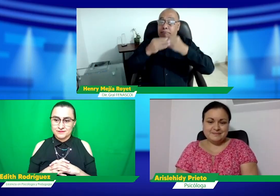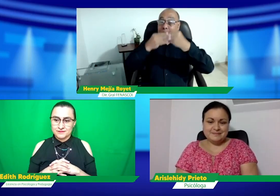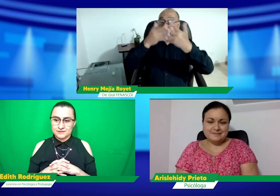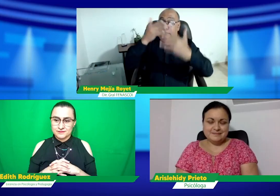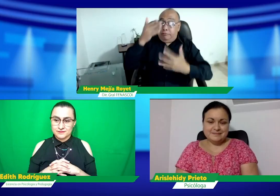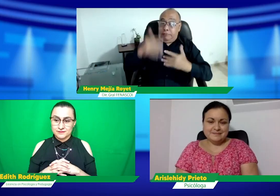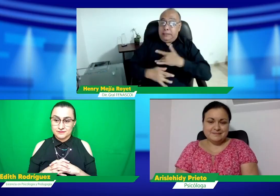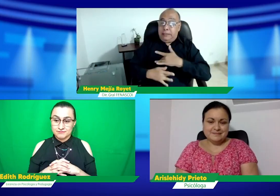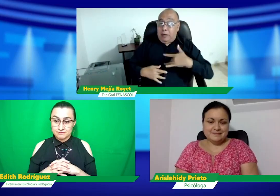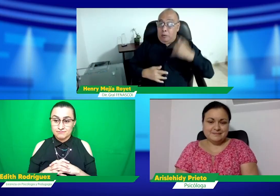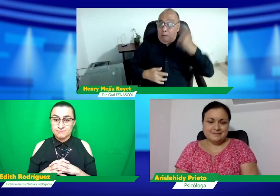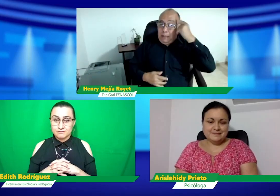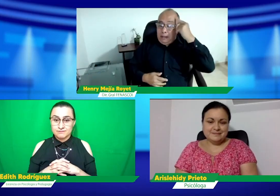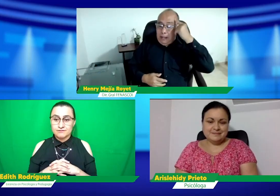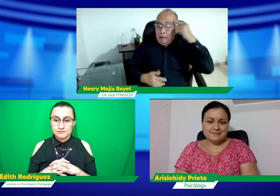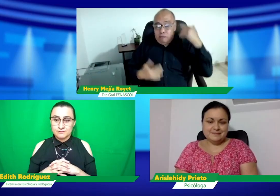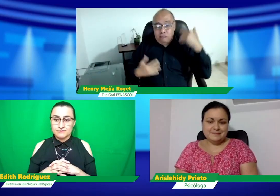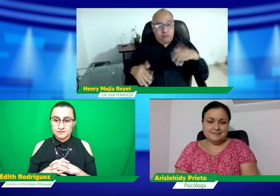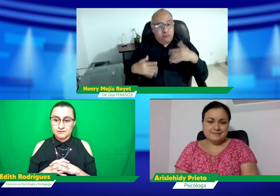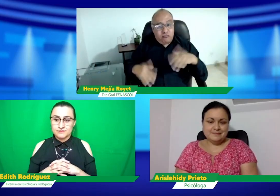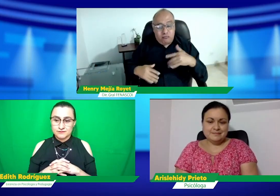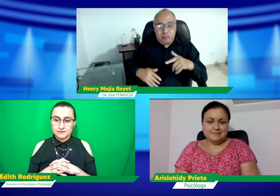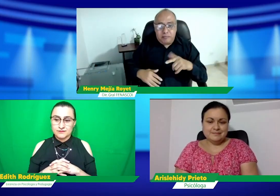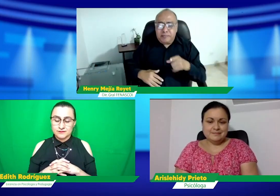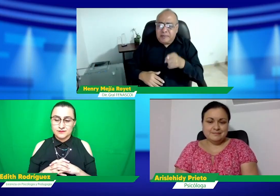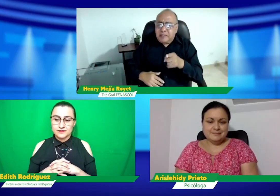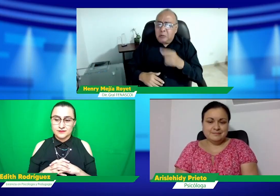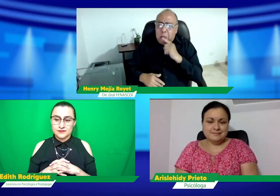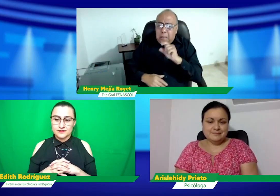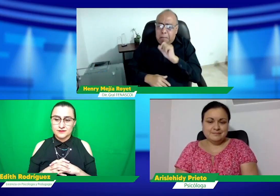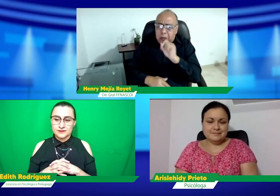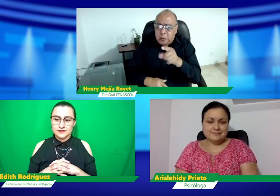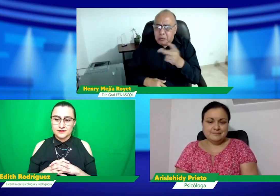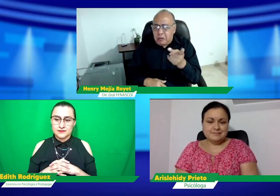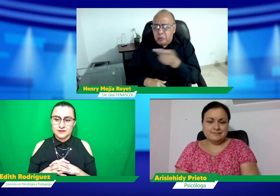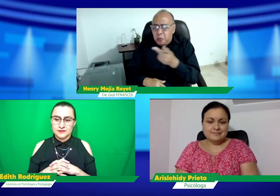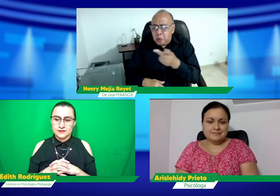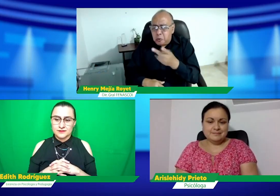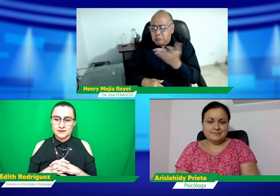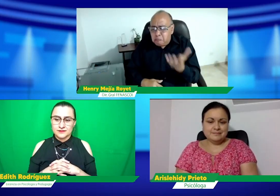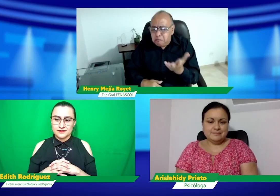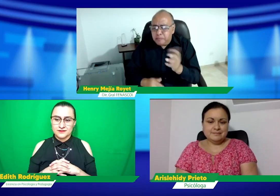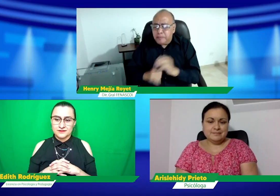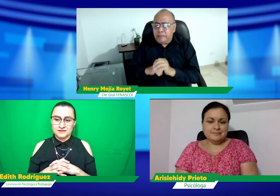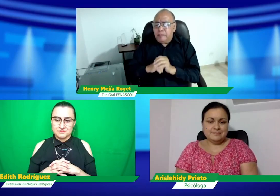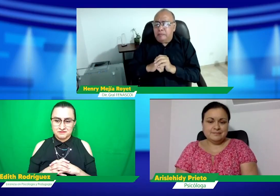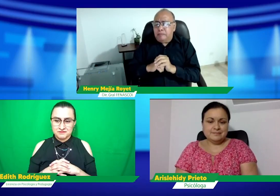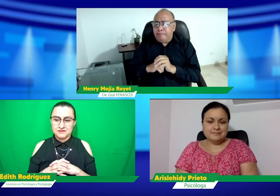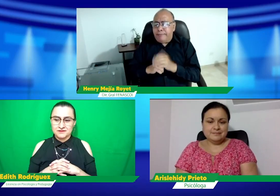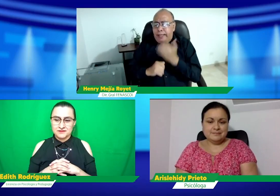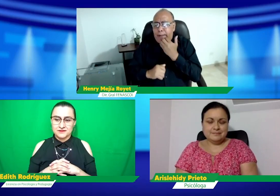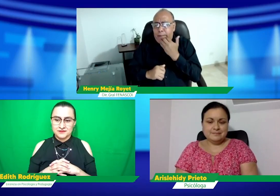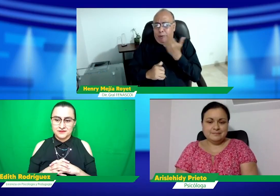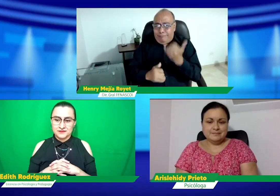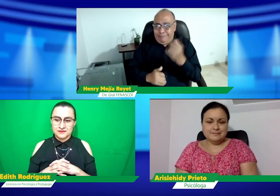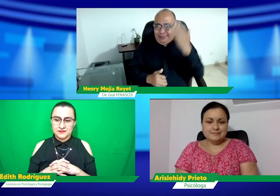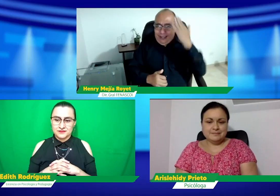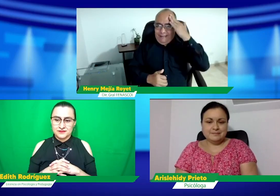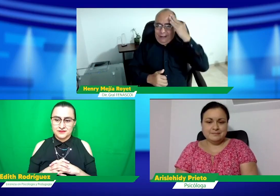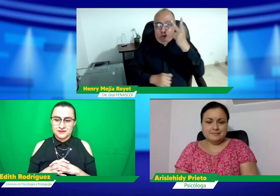sorda. Y es que es una situación que se está viendo y que vemos que muchas veces no se está